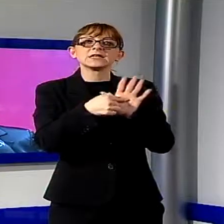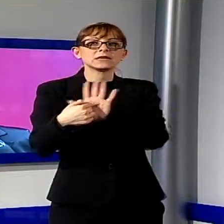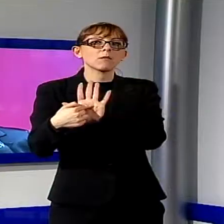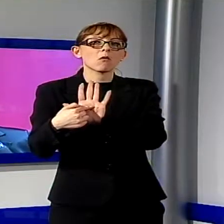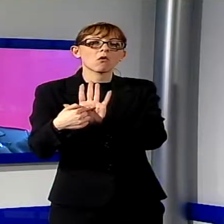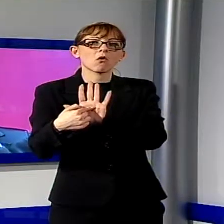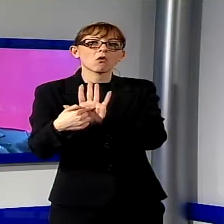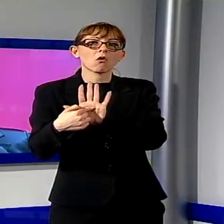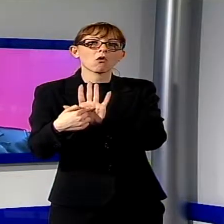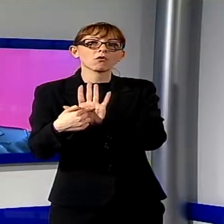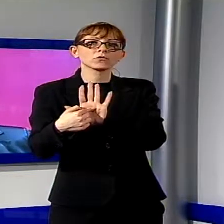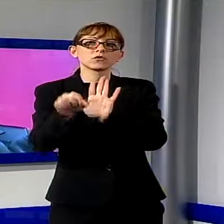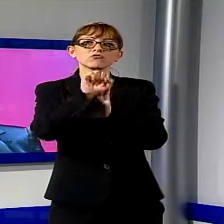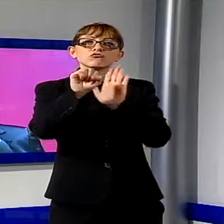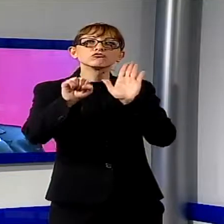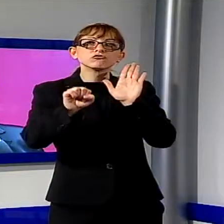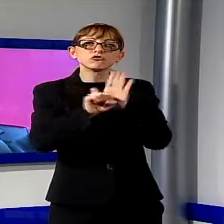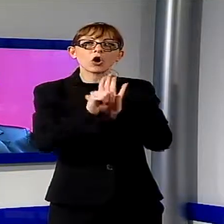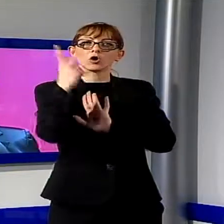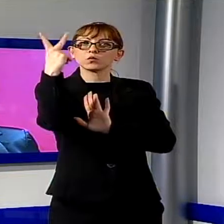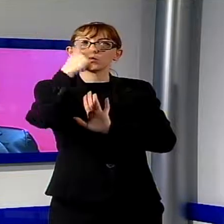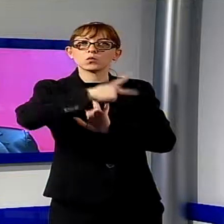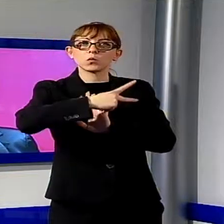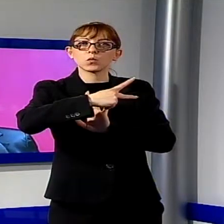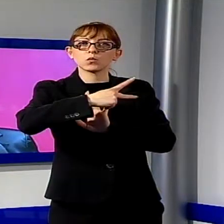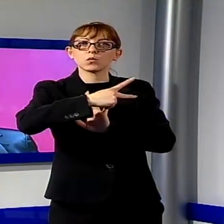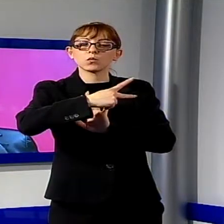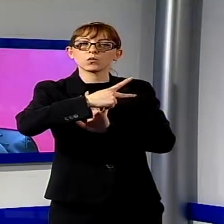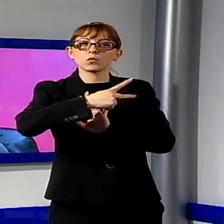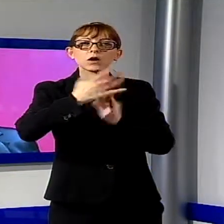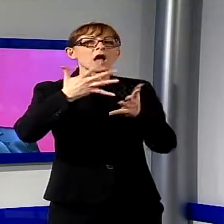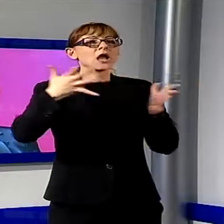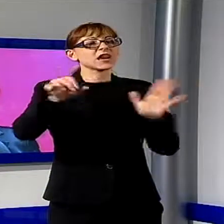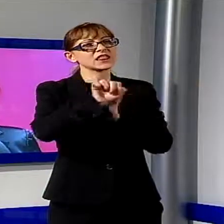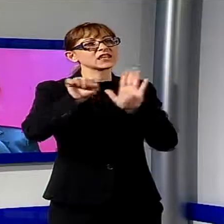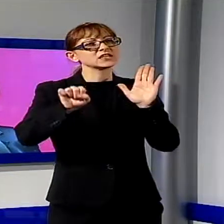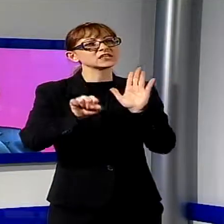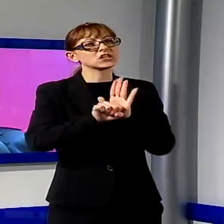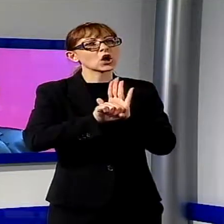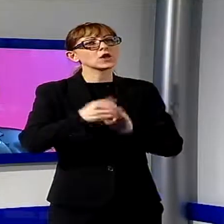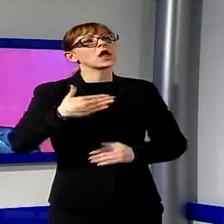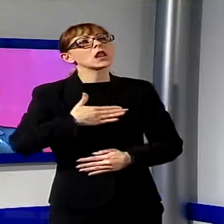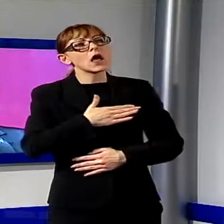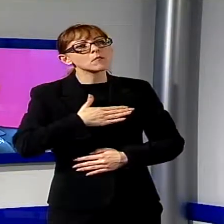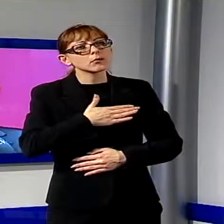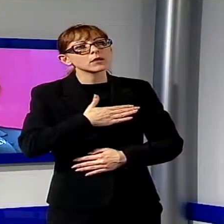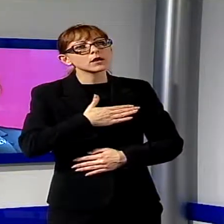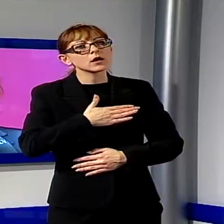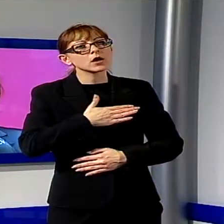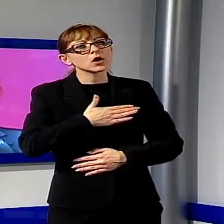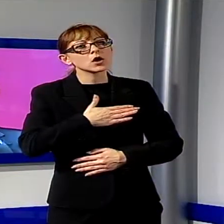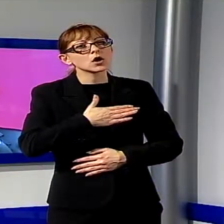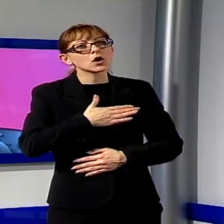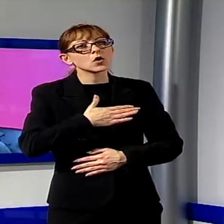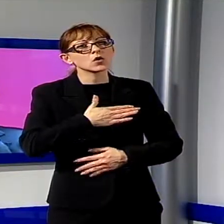maggiormente la storia anche lucchese, non solo la grande storia napoleonica, indubbiamente non possono che avere un riscontro